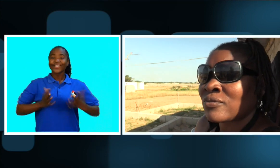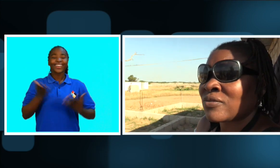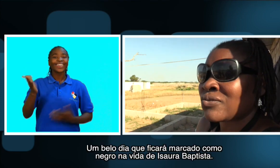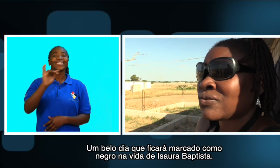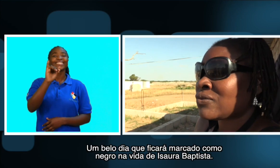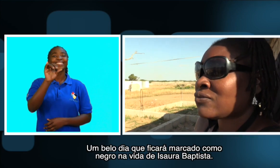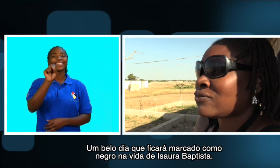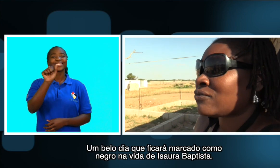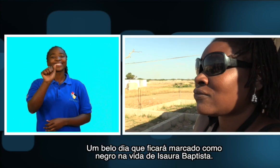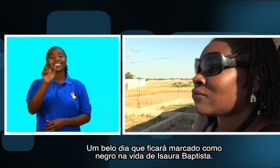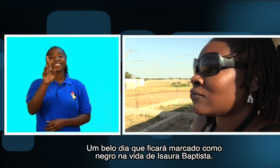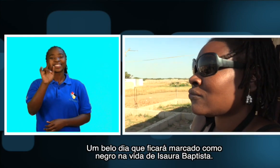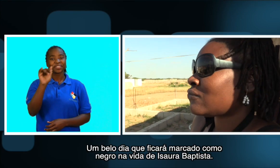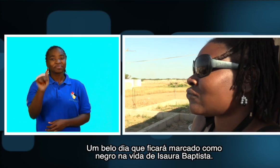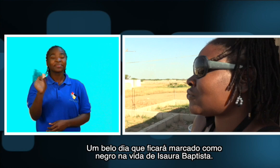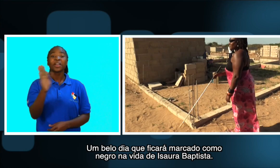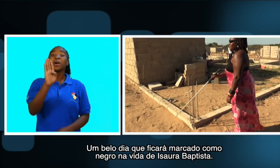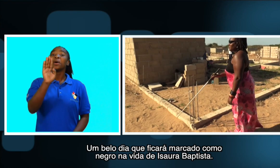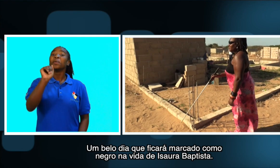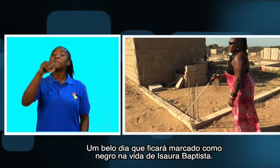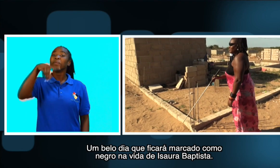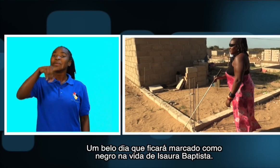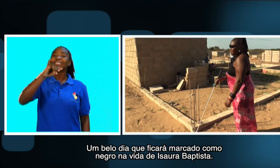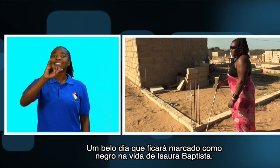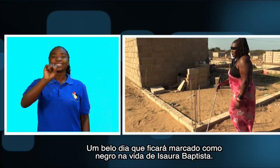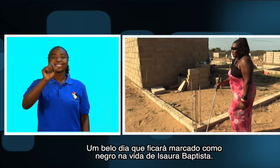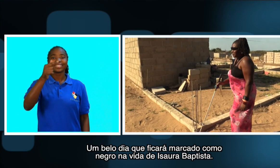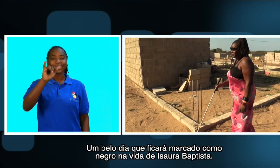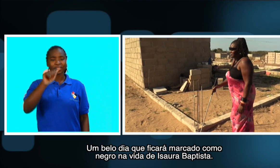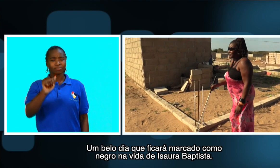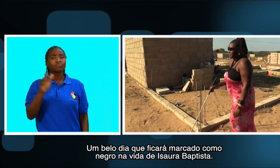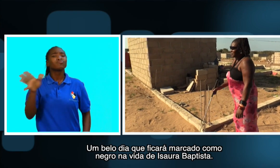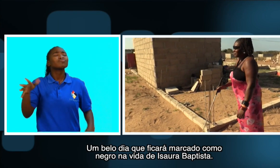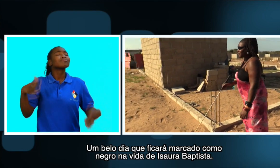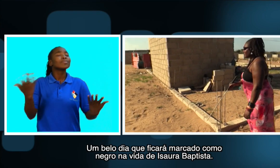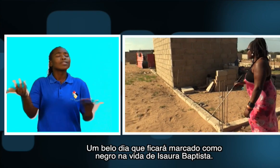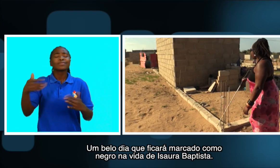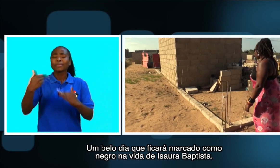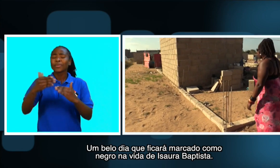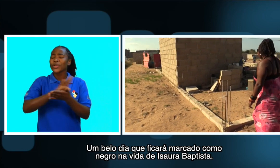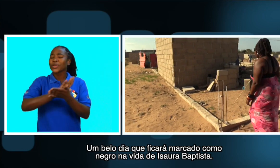Um belo dia, que ficará marcado como negro na vida de Isaura Batista.